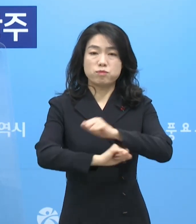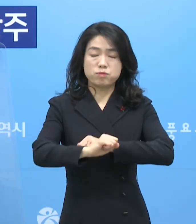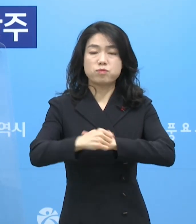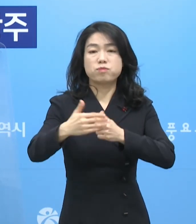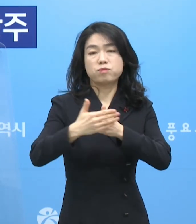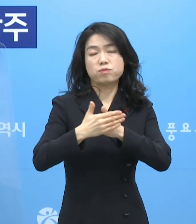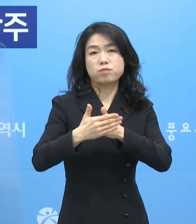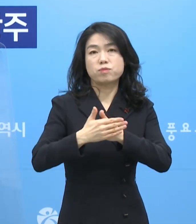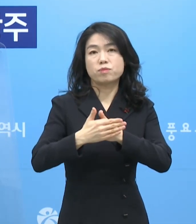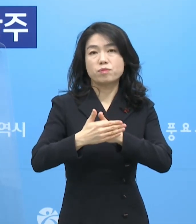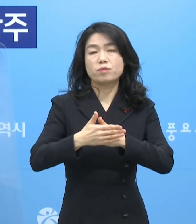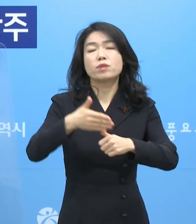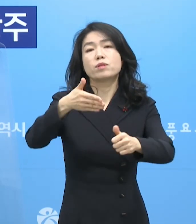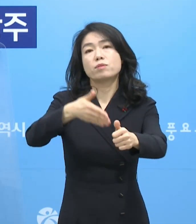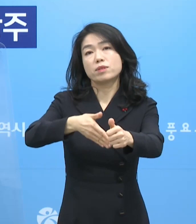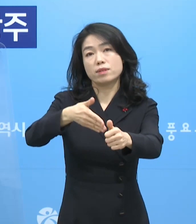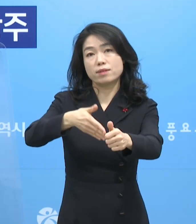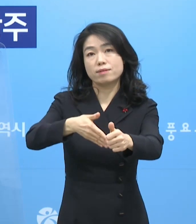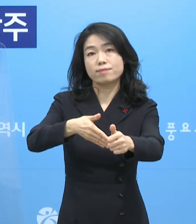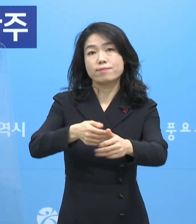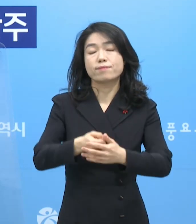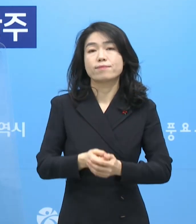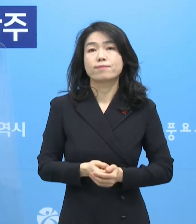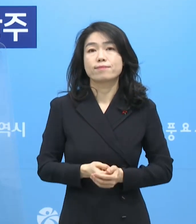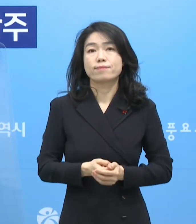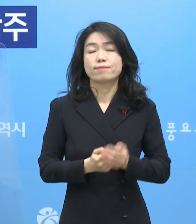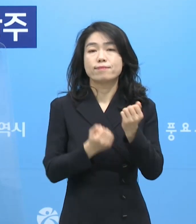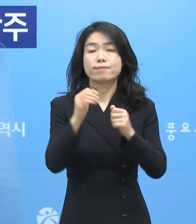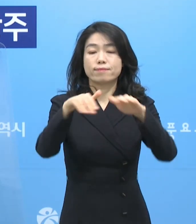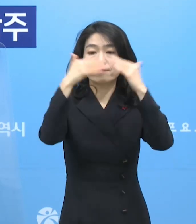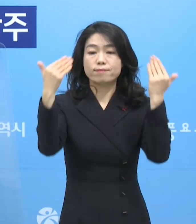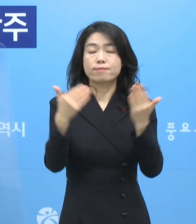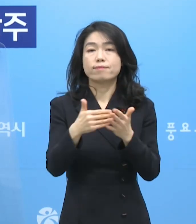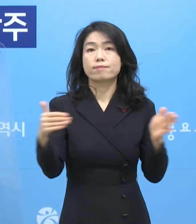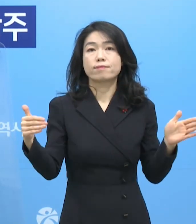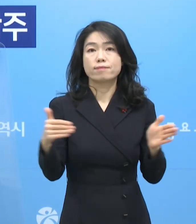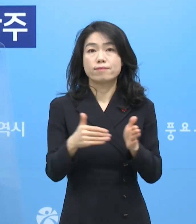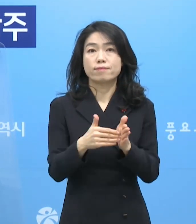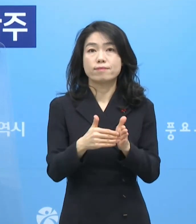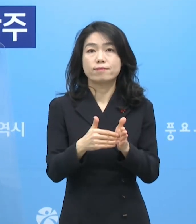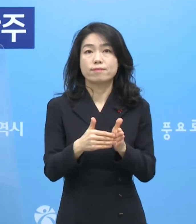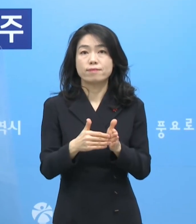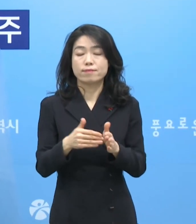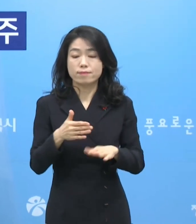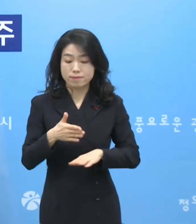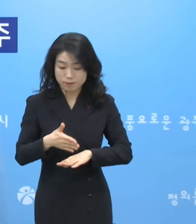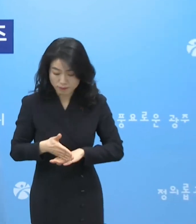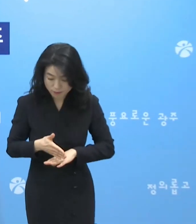협조해 주실 것을 강국히 당부드립니다. 이상으로 브리핑을 마치겠습니다. 감사합니다.